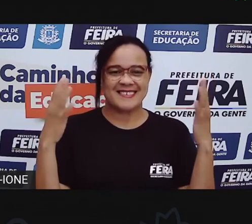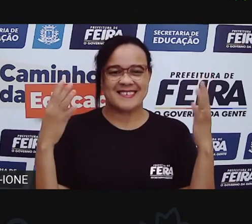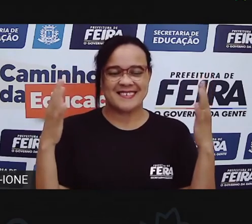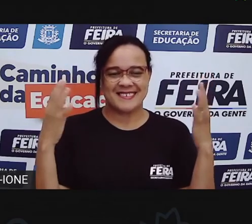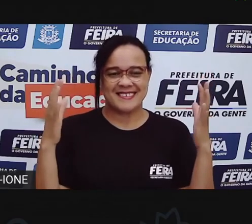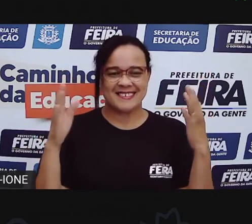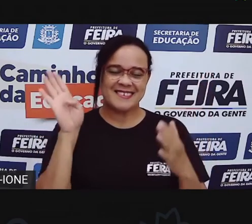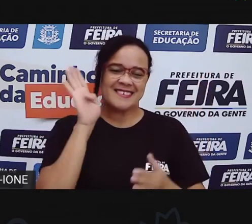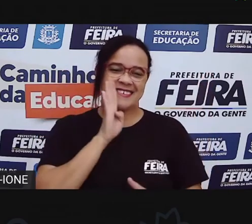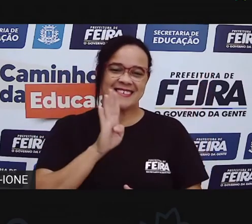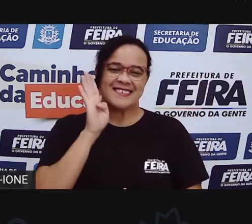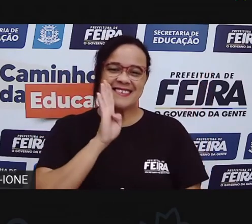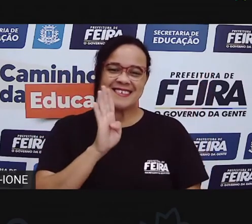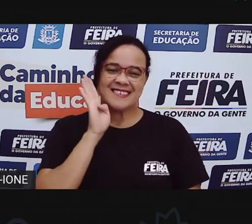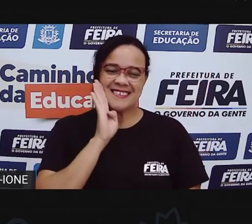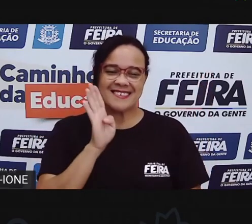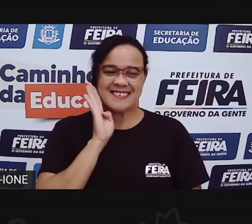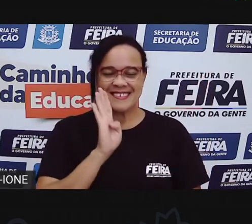Que legal.